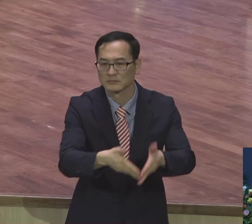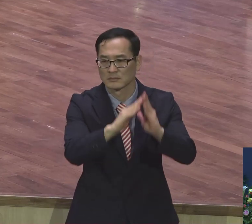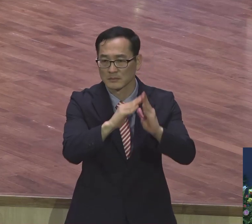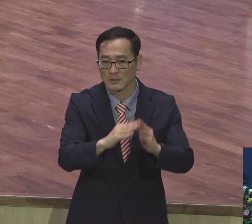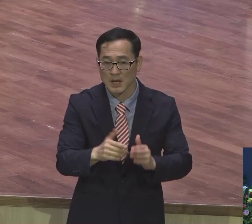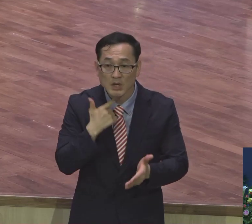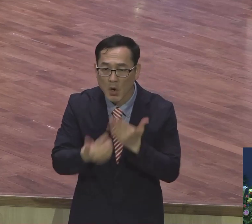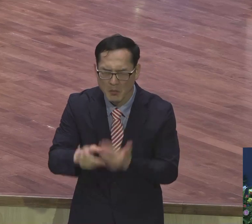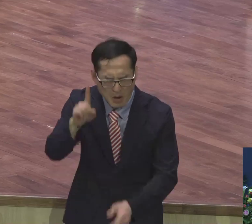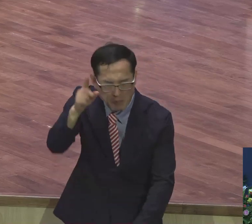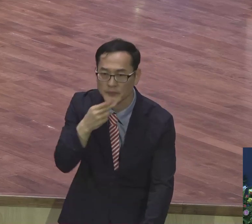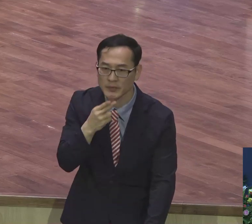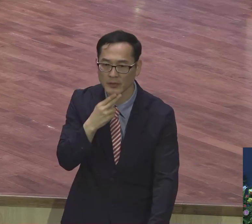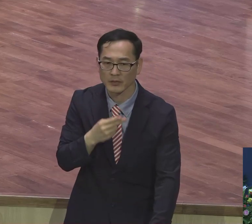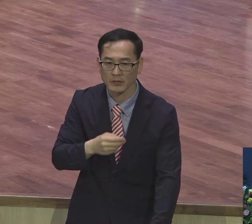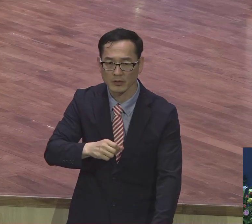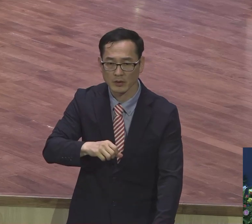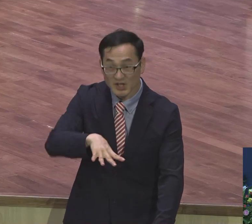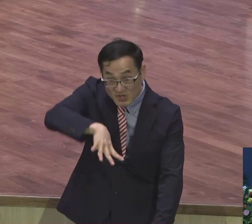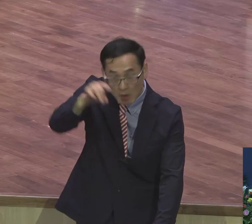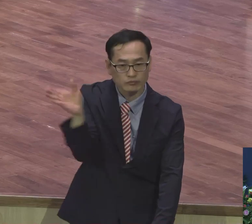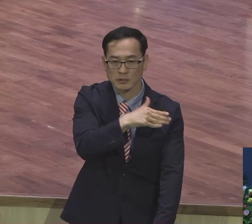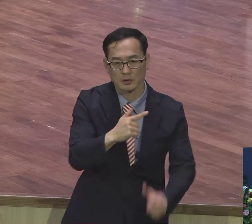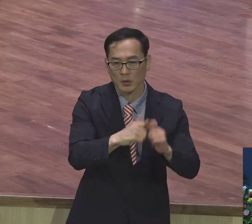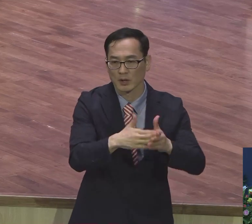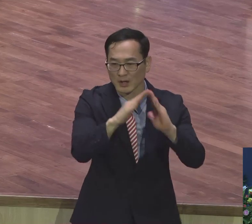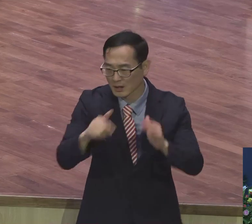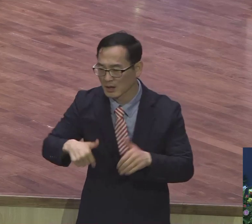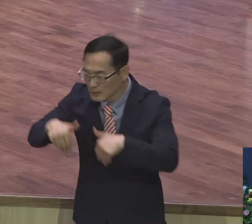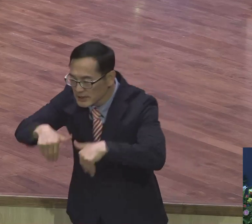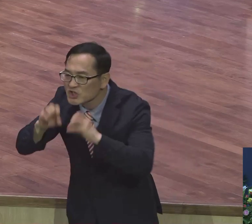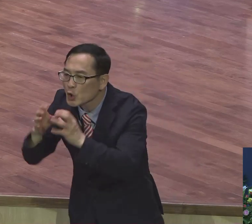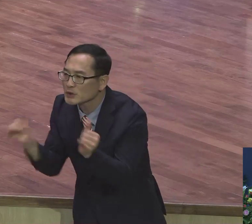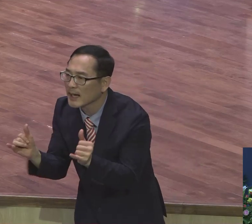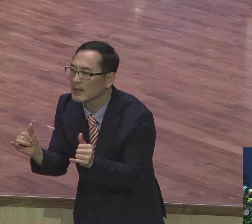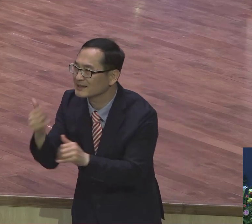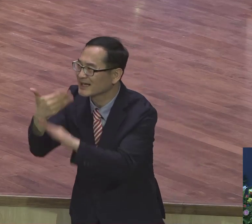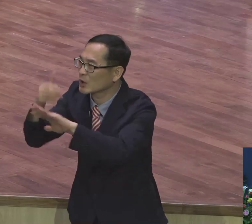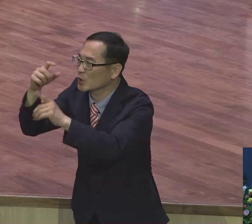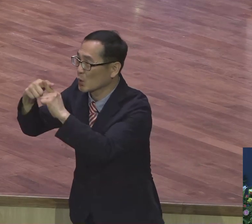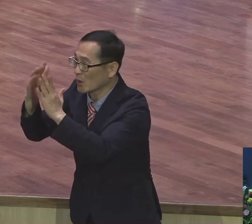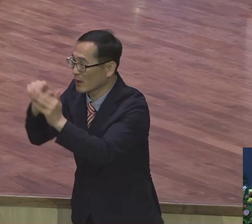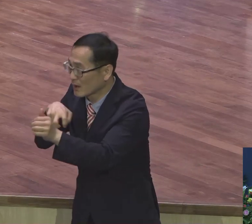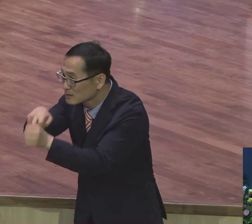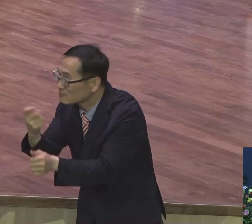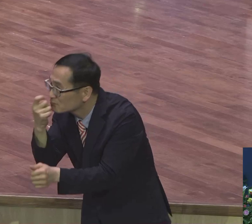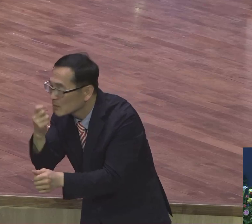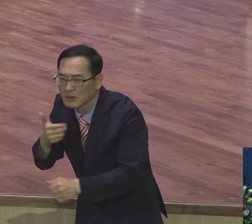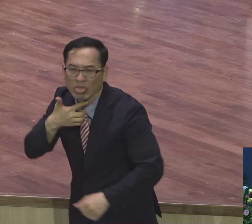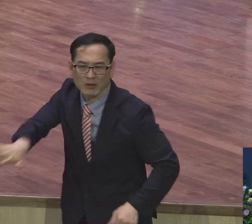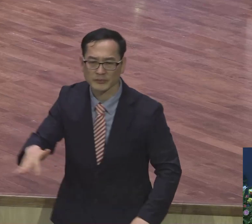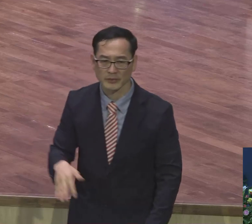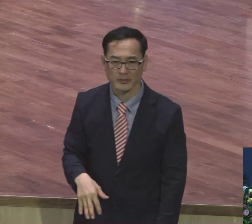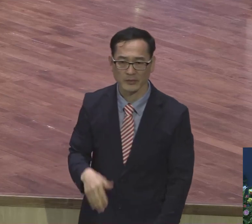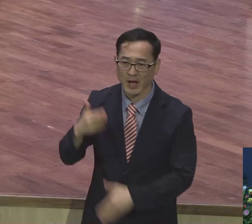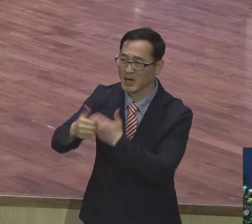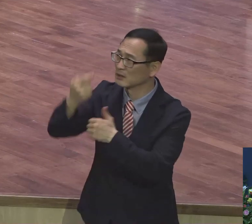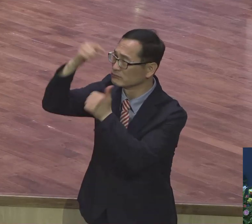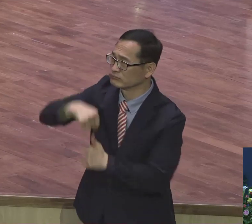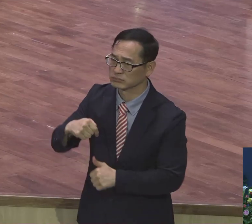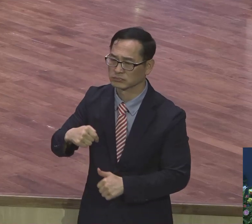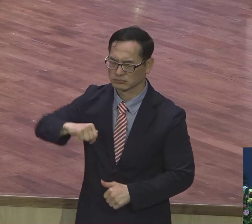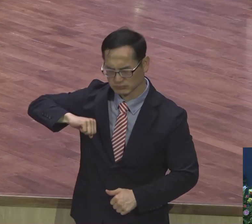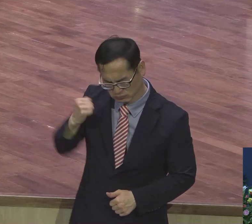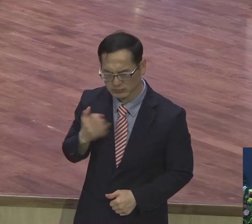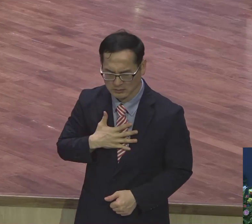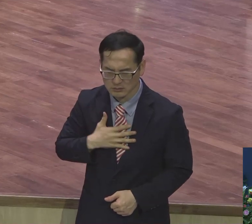해보고 시작한 게 내가 목동에 개척한 사람 자 보세요 하나님이 가래에서 내가 온 거예요 어디에 갈지도 모르고 왔어요